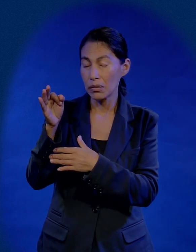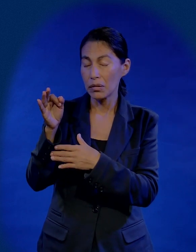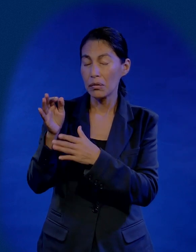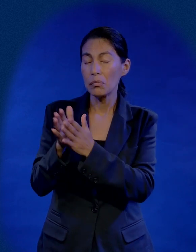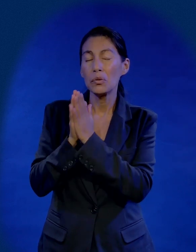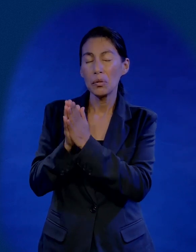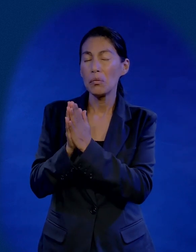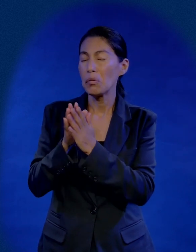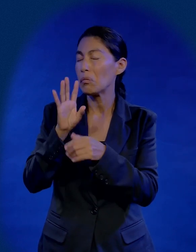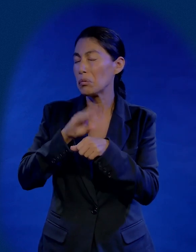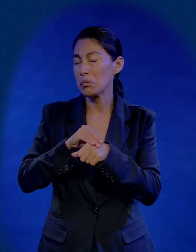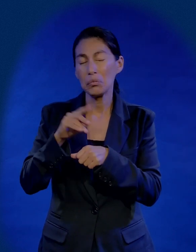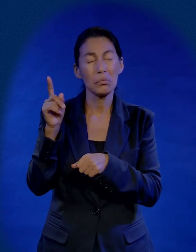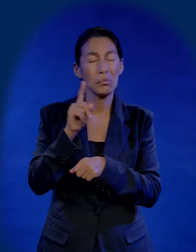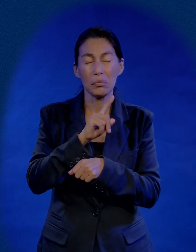sin haberte aceptado